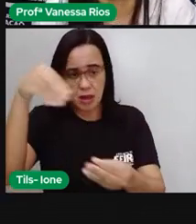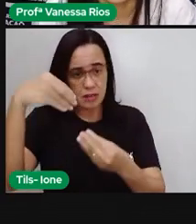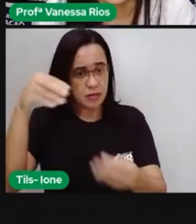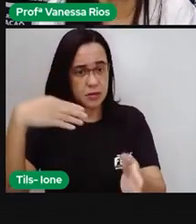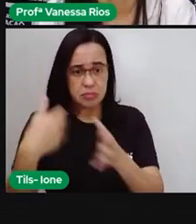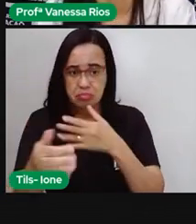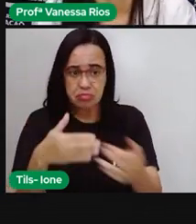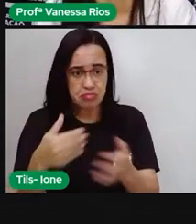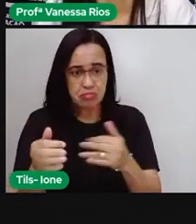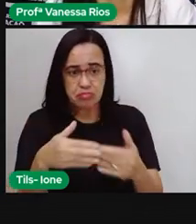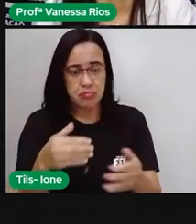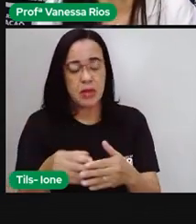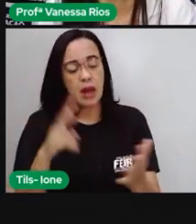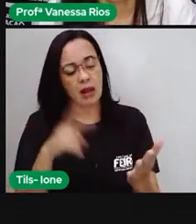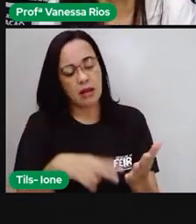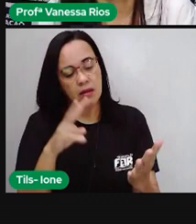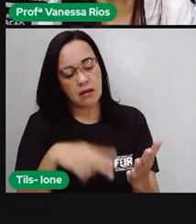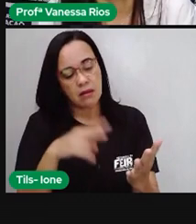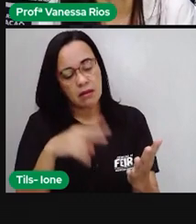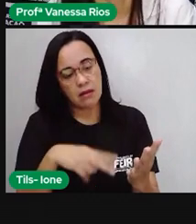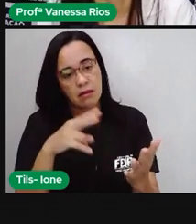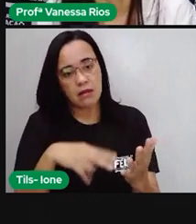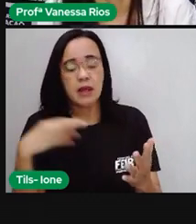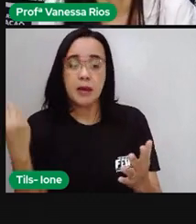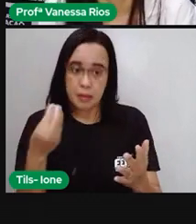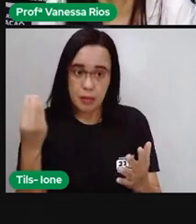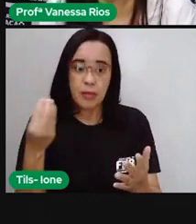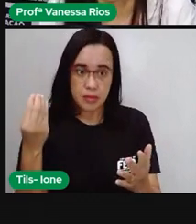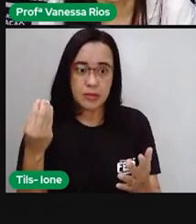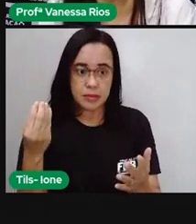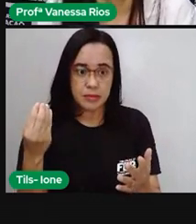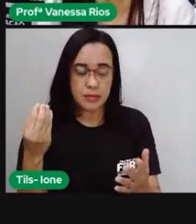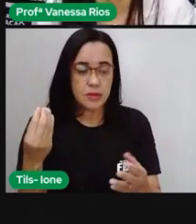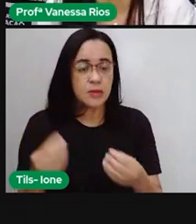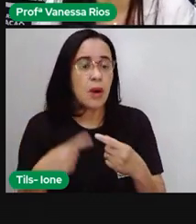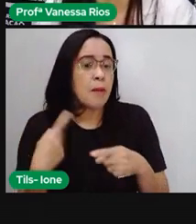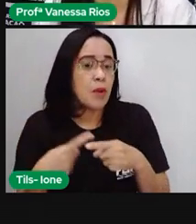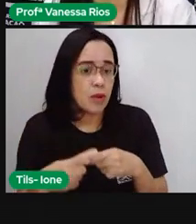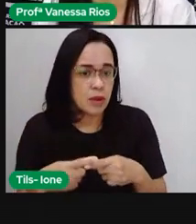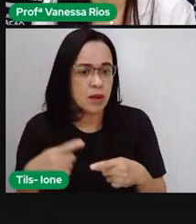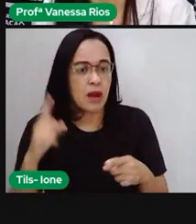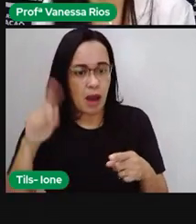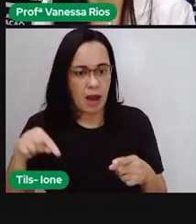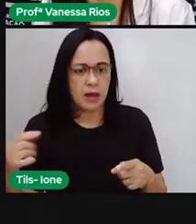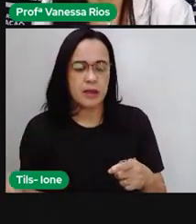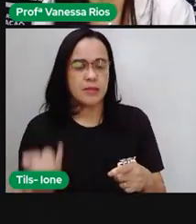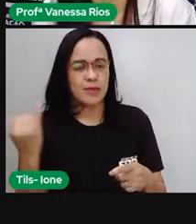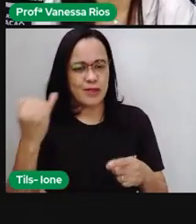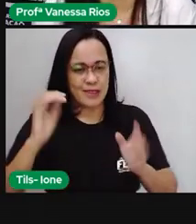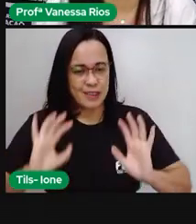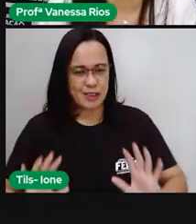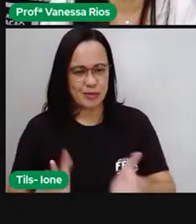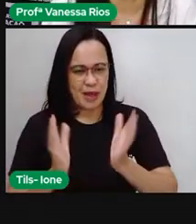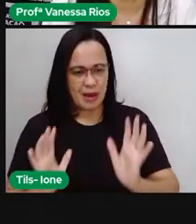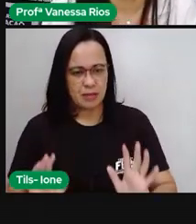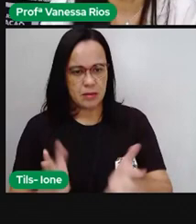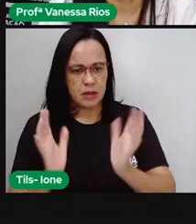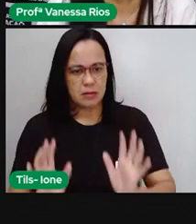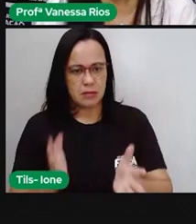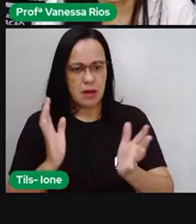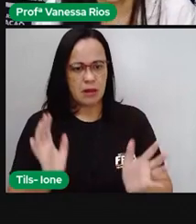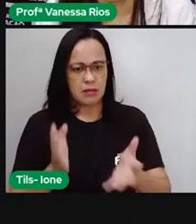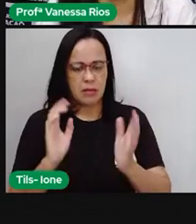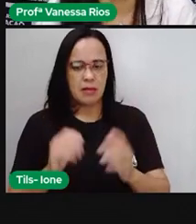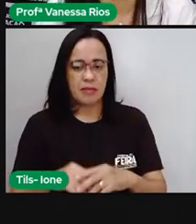agrada em ler, e fazer esse momento tão importante, né? Que vai lhe incentivar. No começo pode ser algo ali